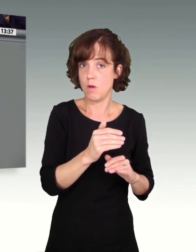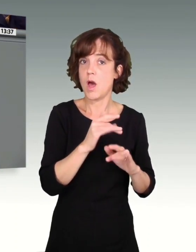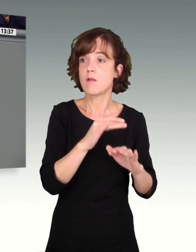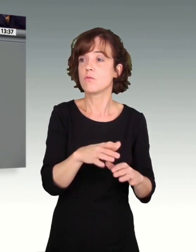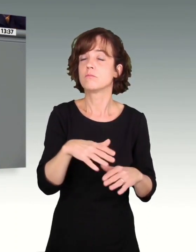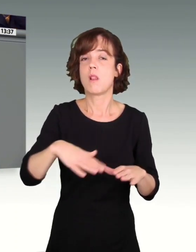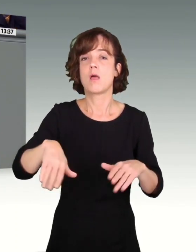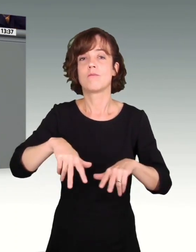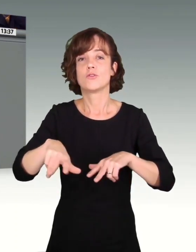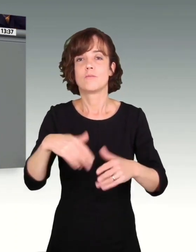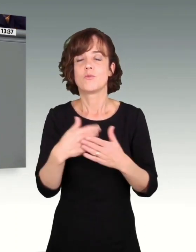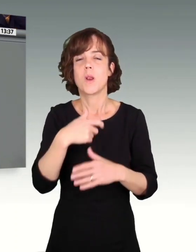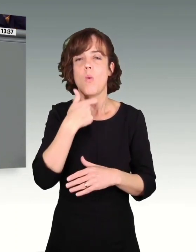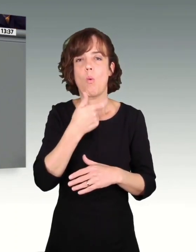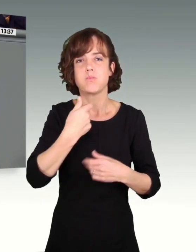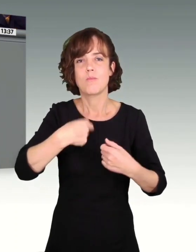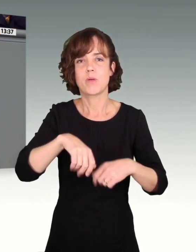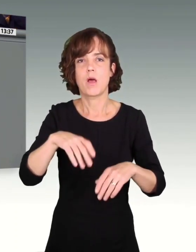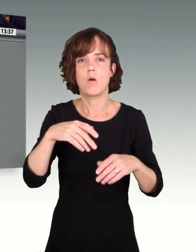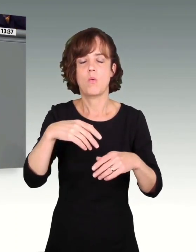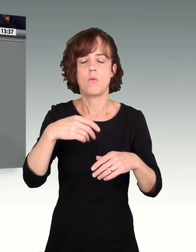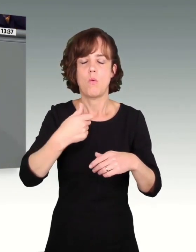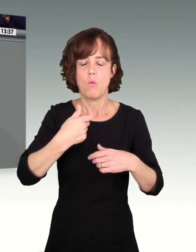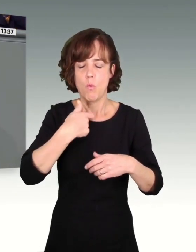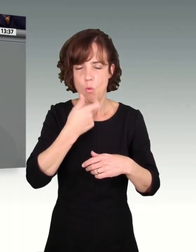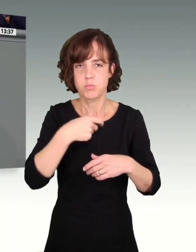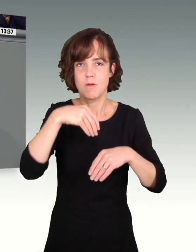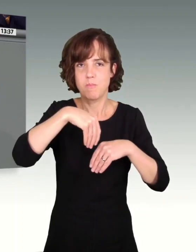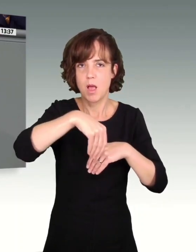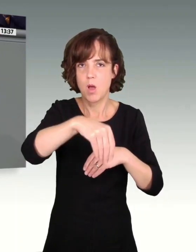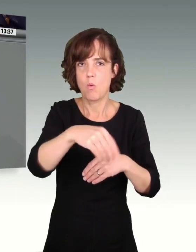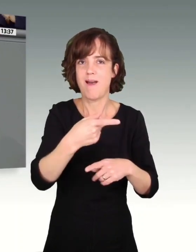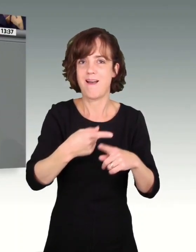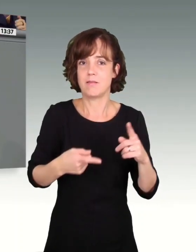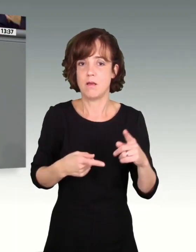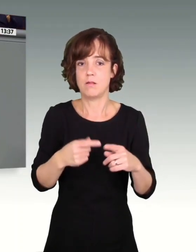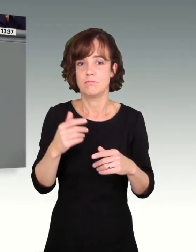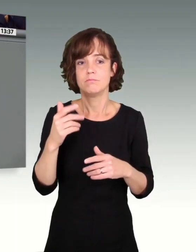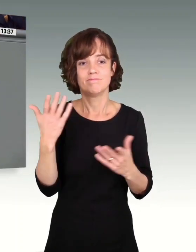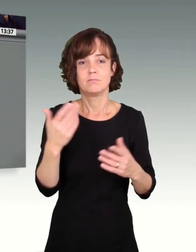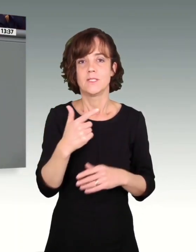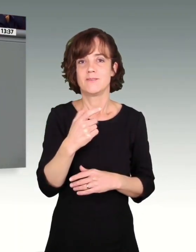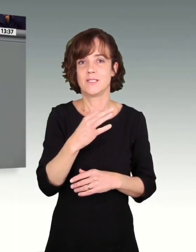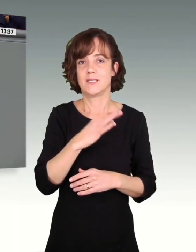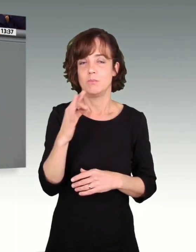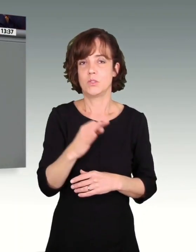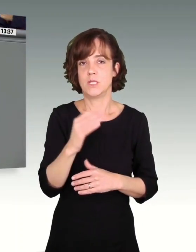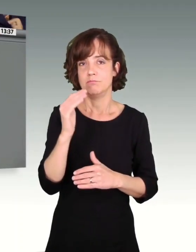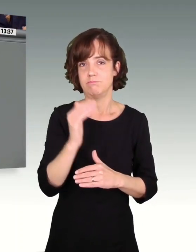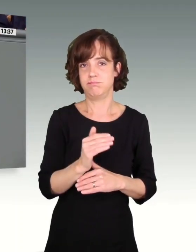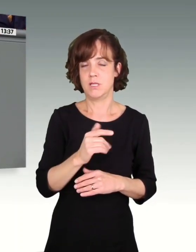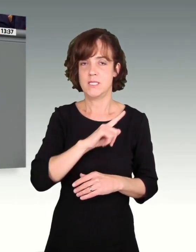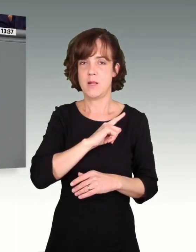Obstbauanteil ist mittlerweile abgesunken auf 20 Prozent des Selbstversorgungsgrads,